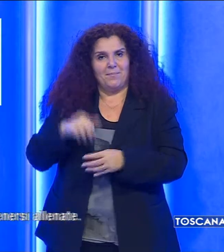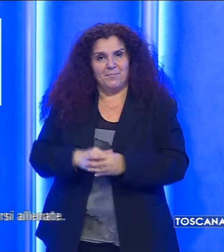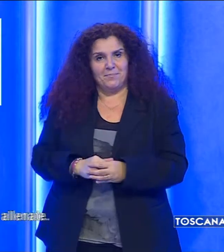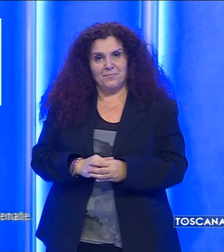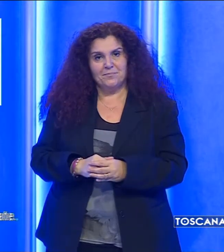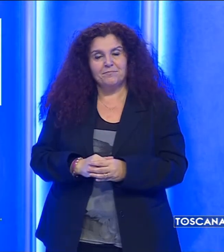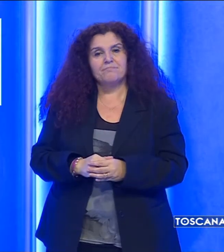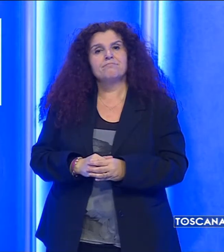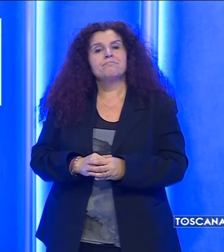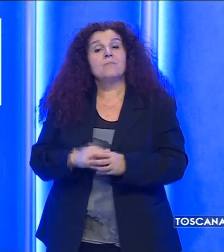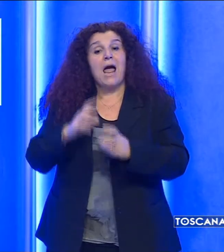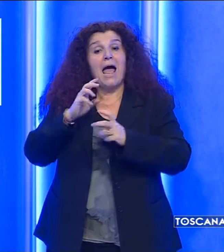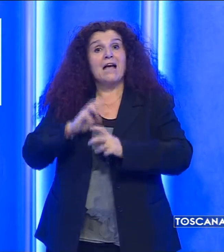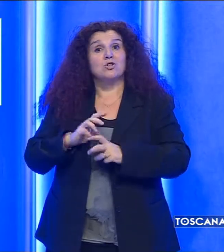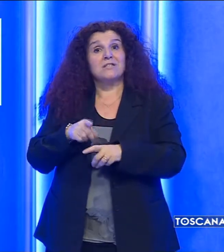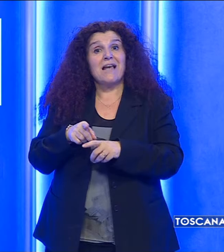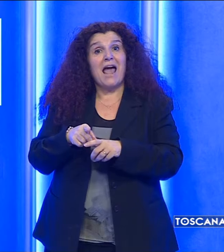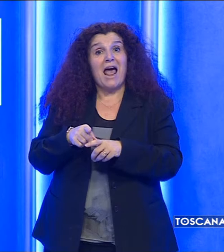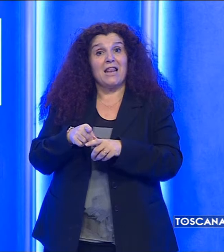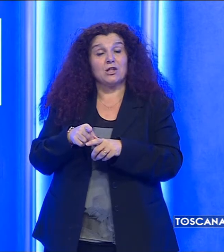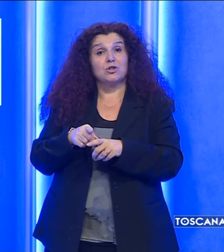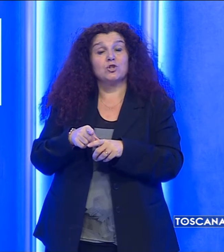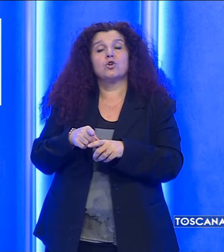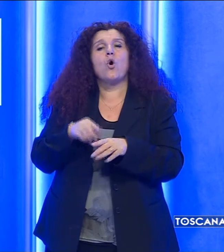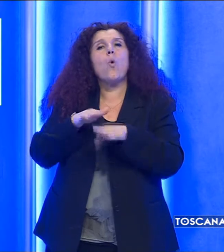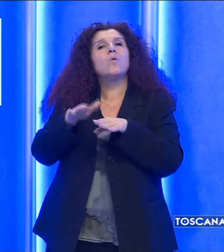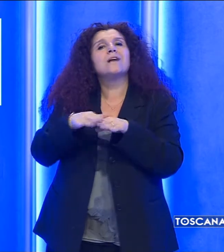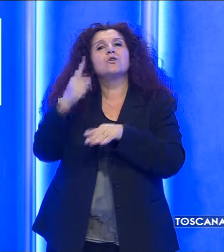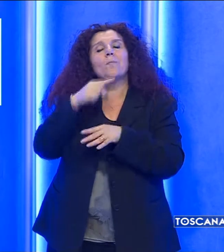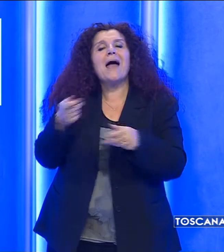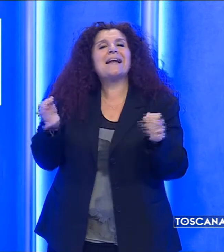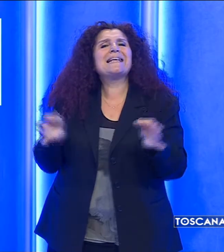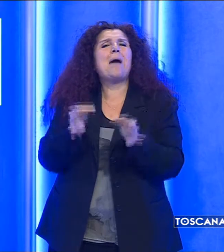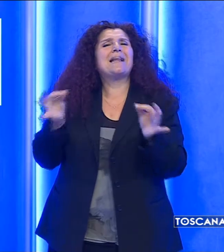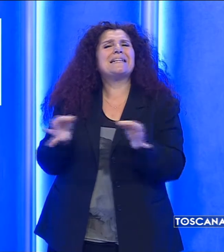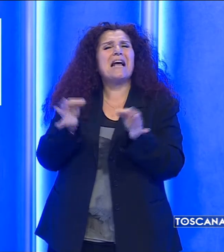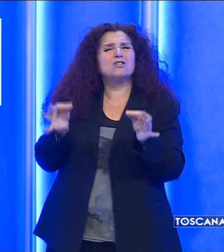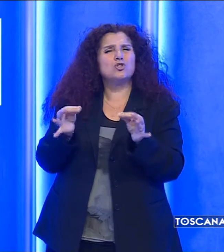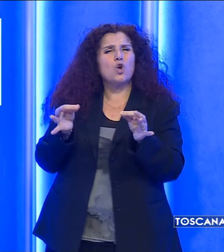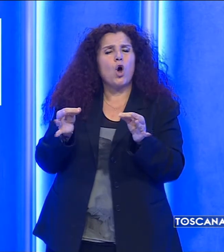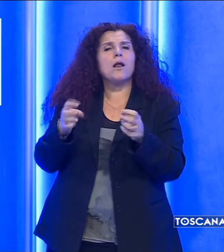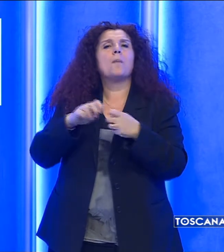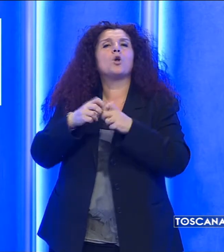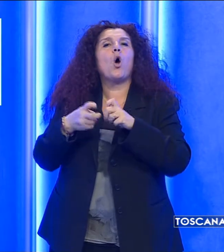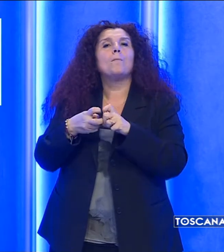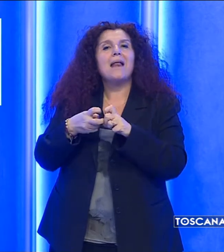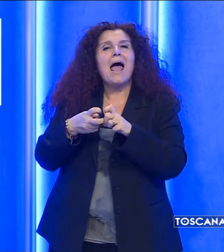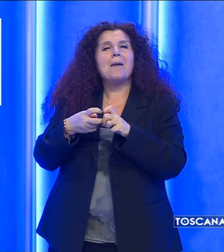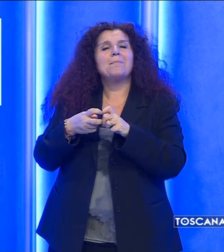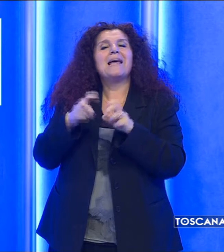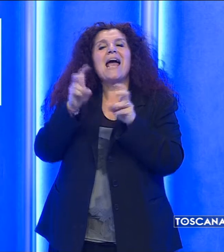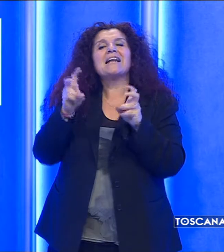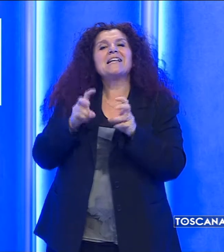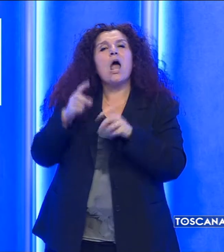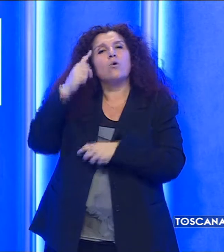L'esoscheletro di bacino, finora utilizzato per la riabilitazione di pazienti con problemi neurologici